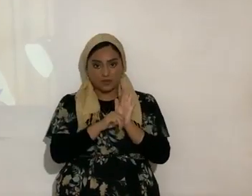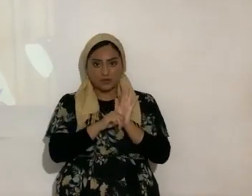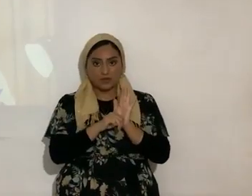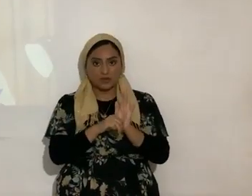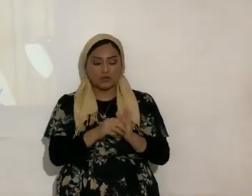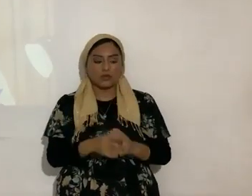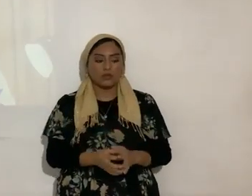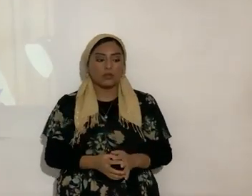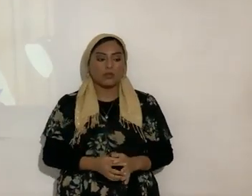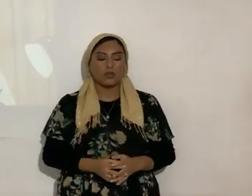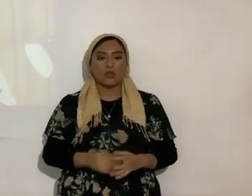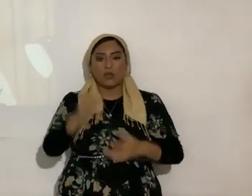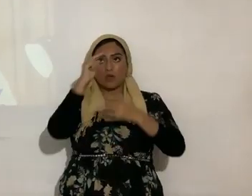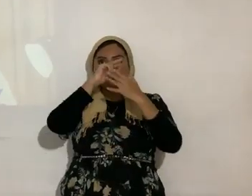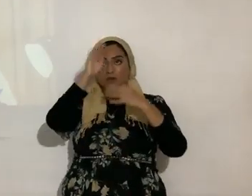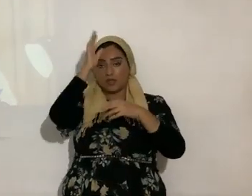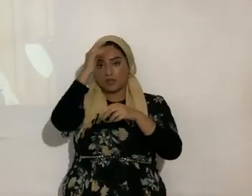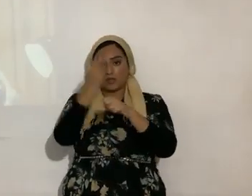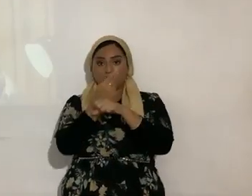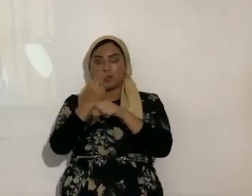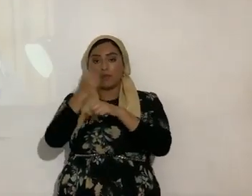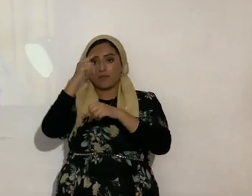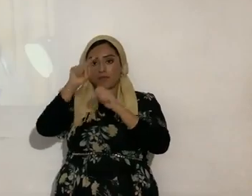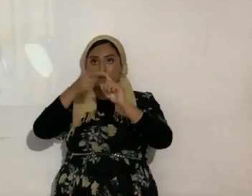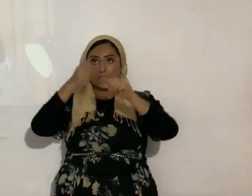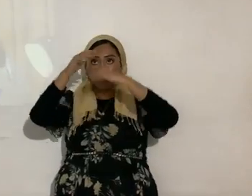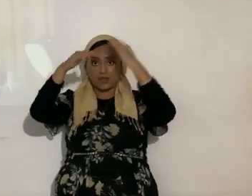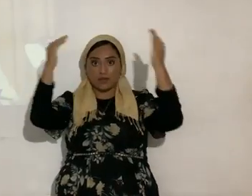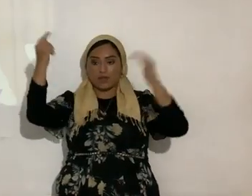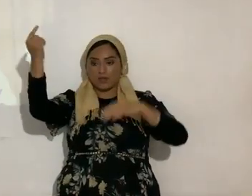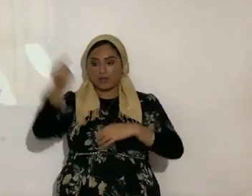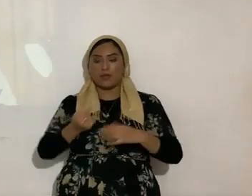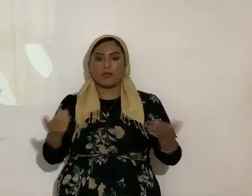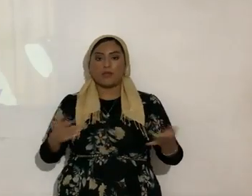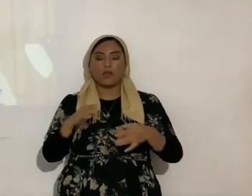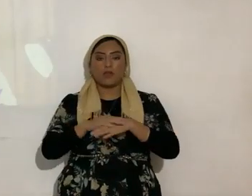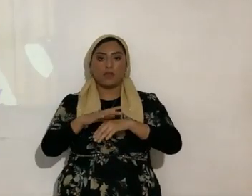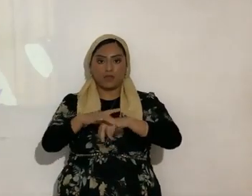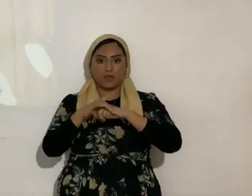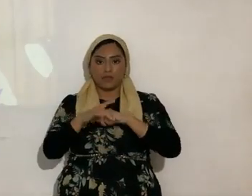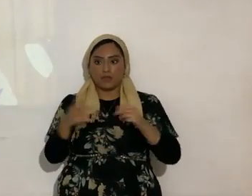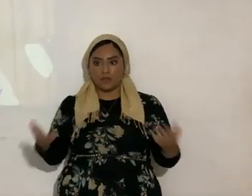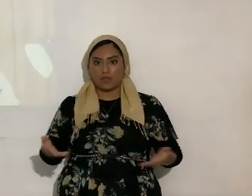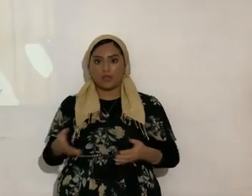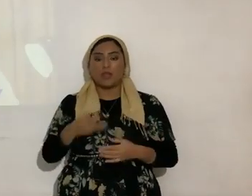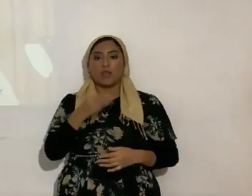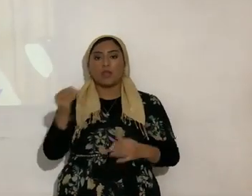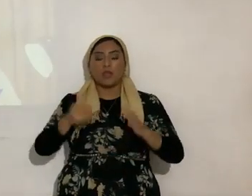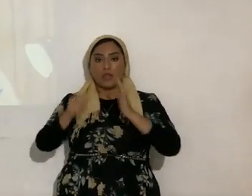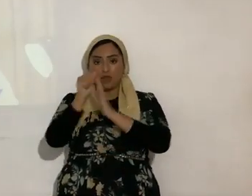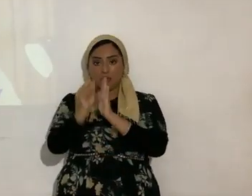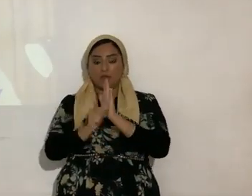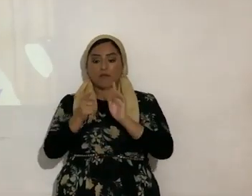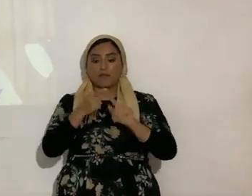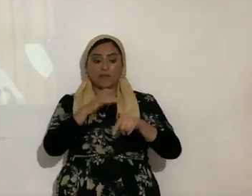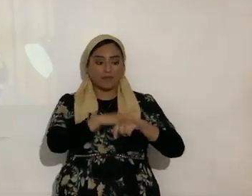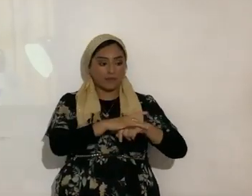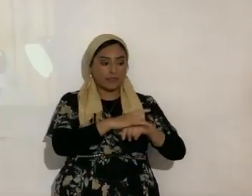así decirlo el Eterno lo utilizó para que lo del cielo viniera de la tierra y Aarón para que lo de la tierra llegara al cielo